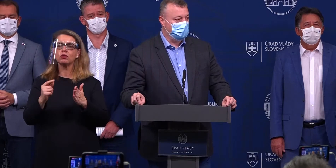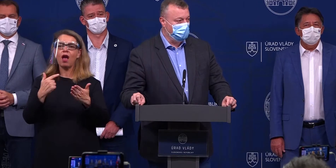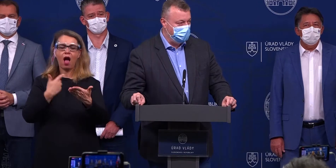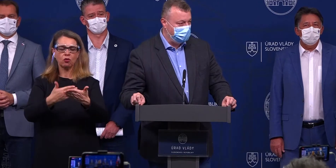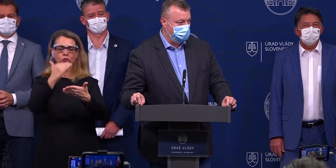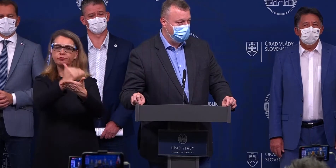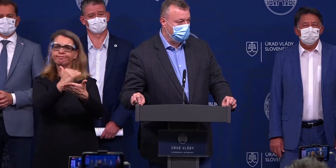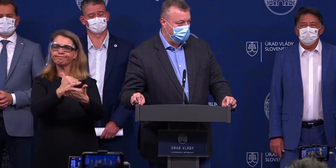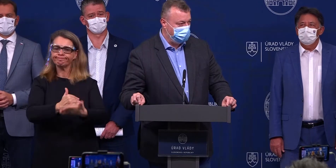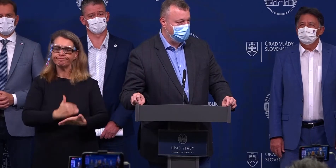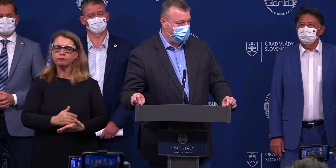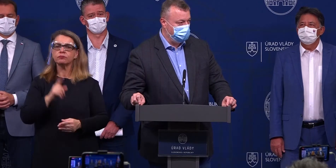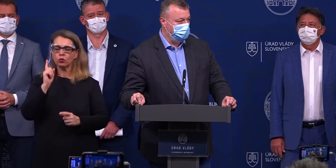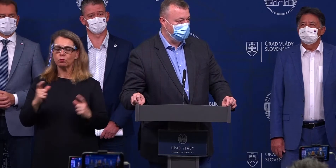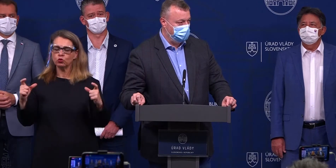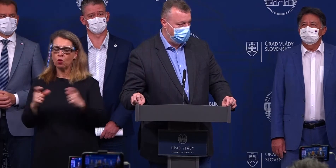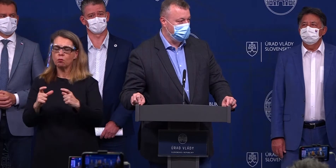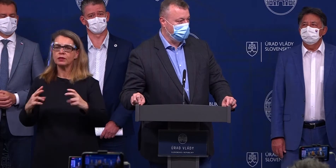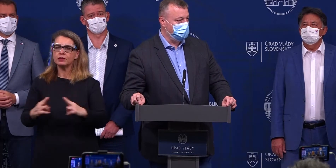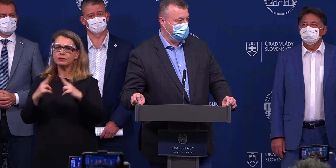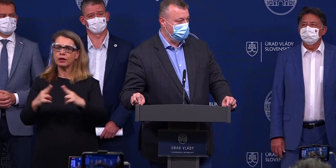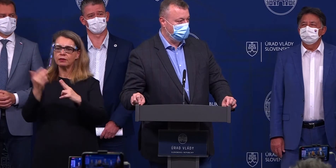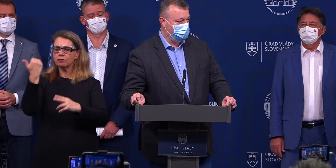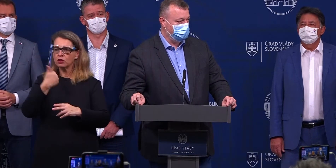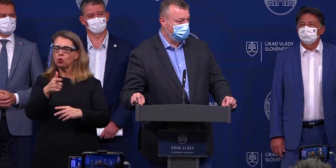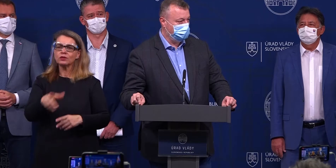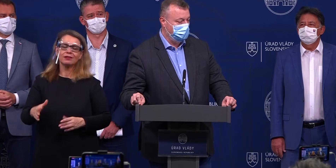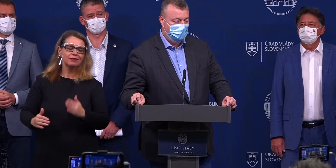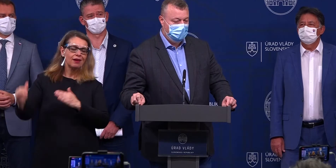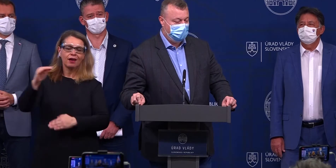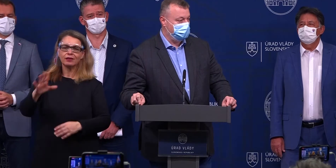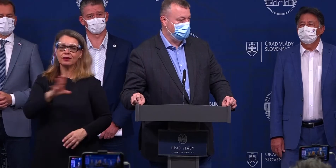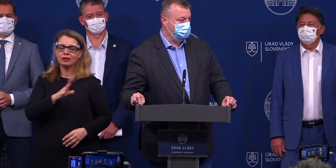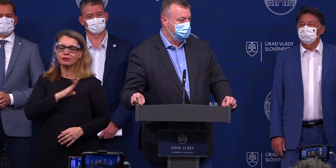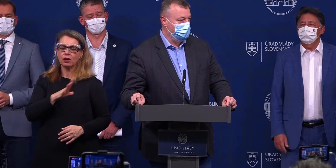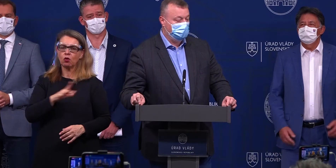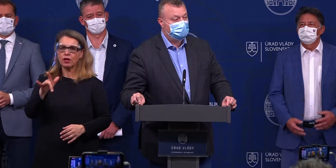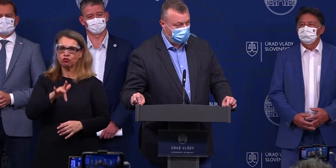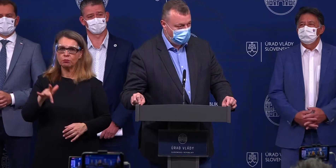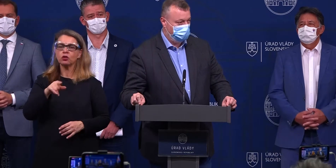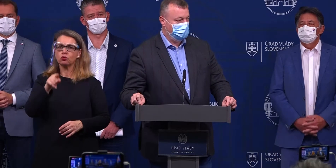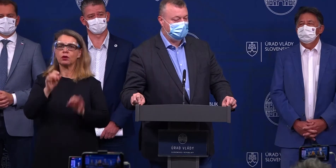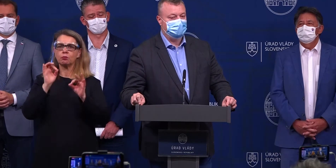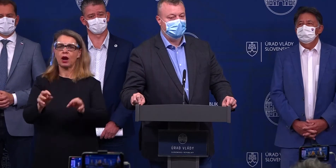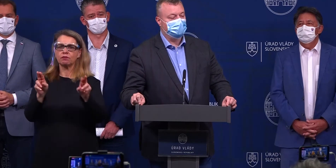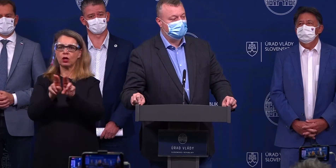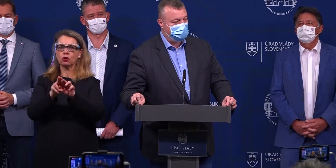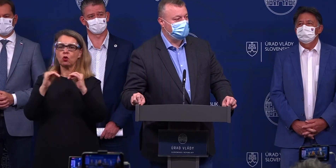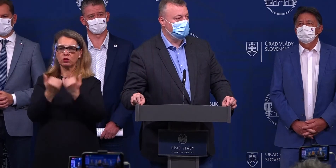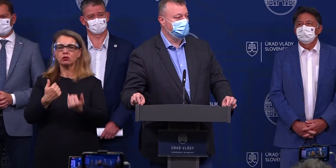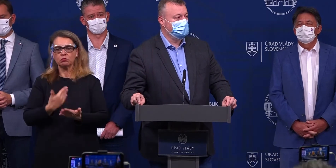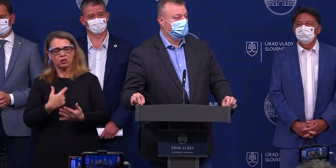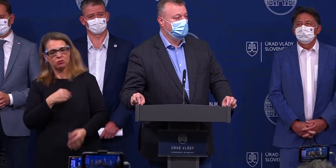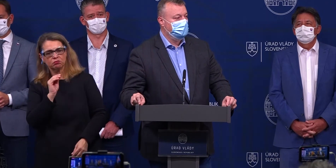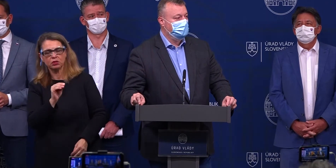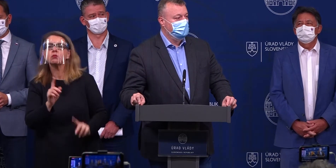tak by sme mali obmedziť stretávanie sa ľudí v tých najrizikovejších miestach. To sú rodiny. Tak sa pýtam, čo sme